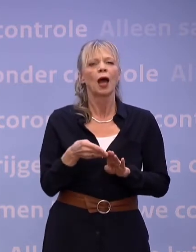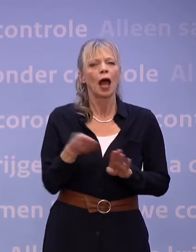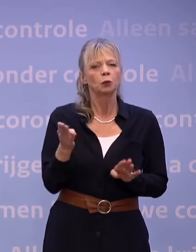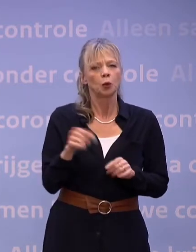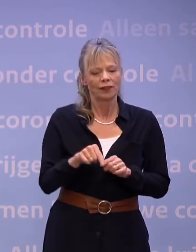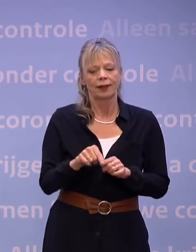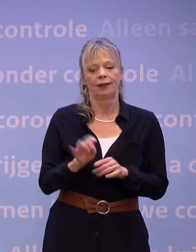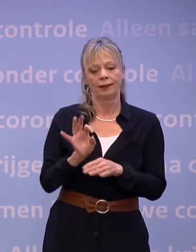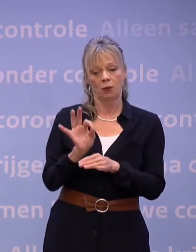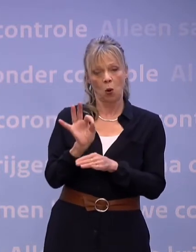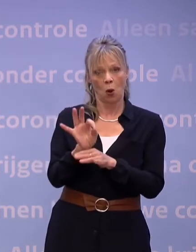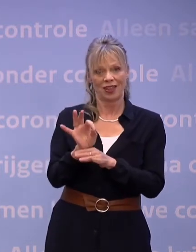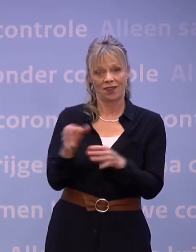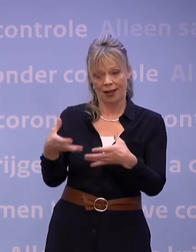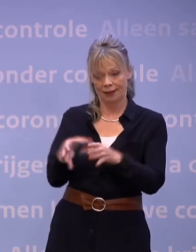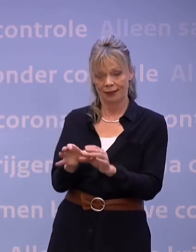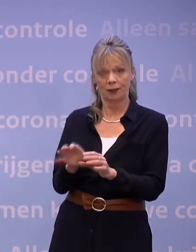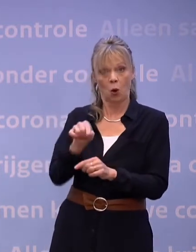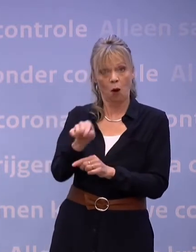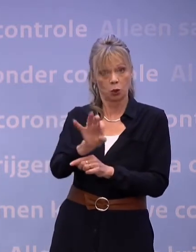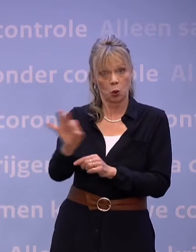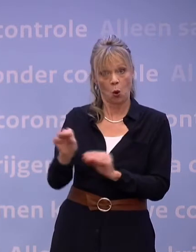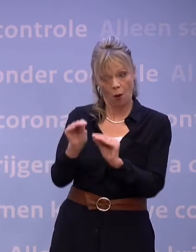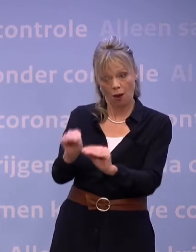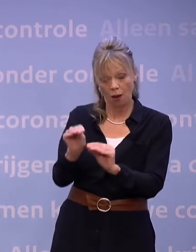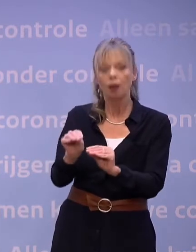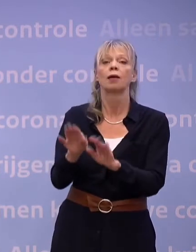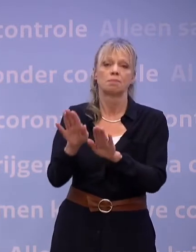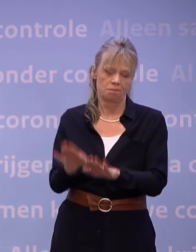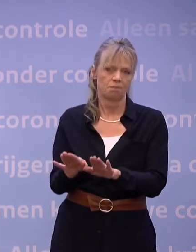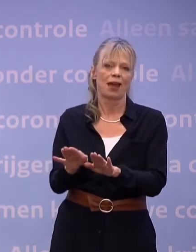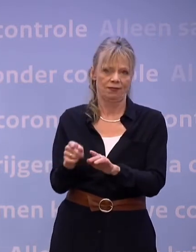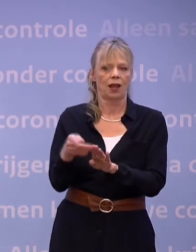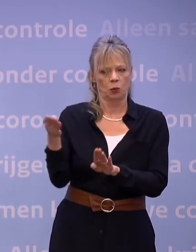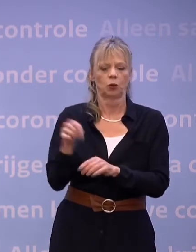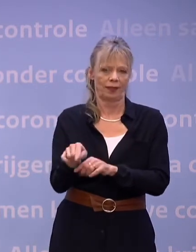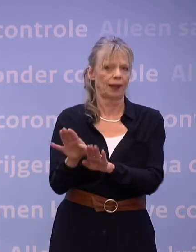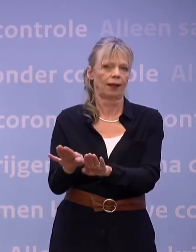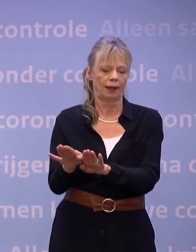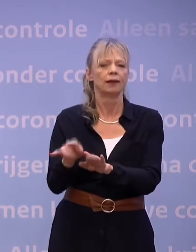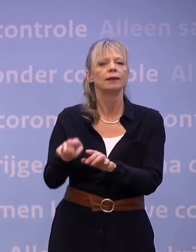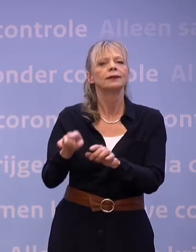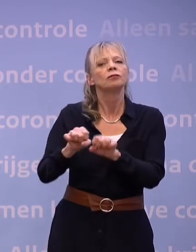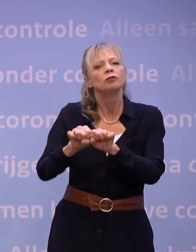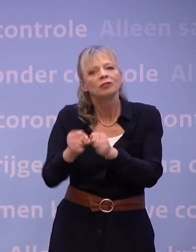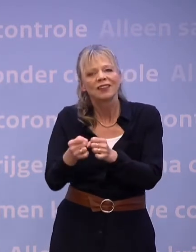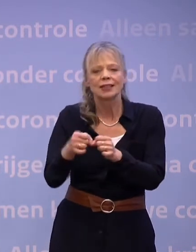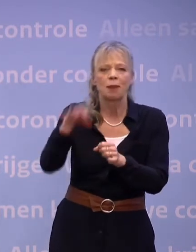onderwijs op school blijven zoals ze zijn. Het gaat dan om kwetsbare leerlingen,